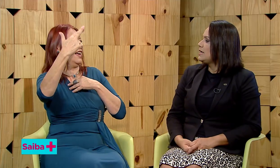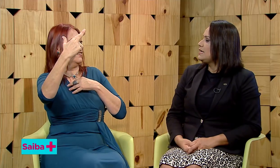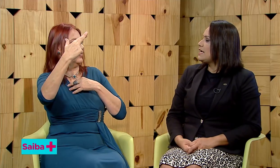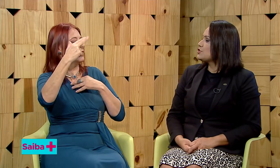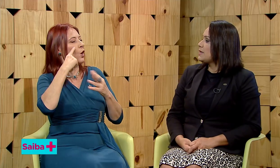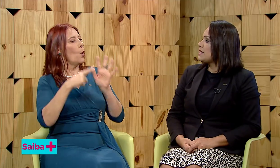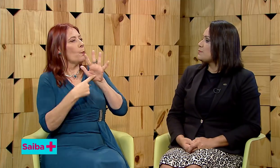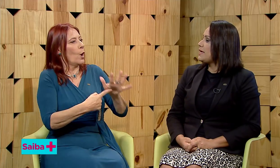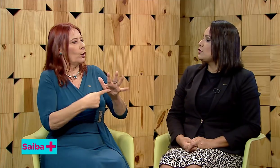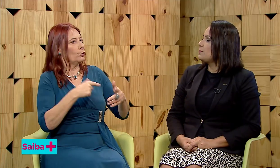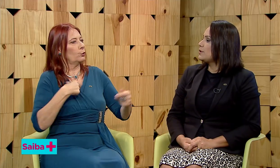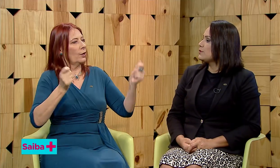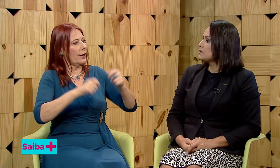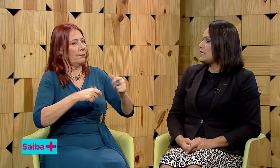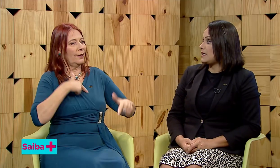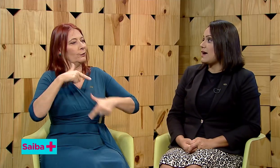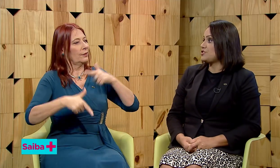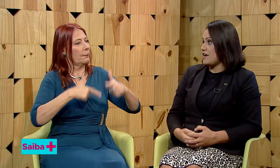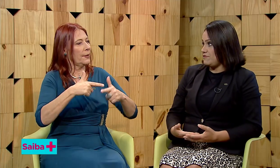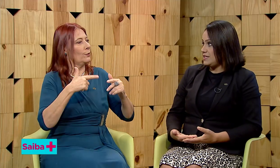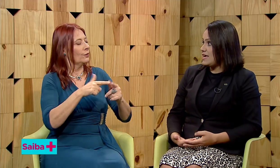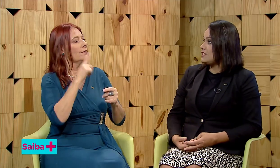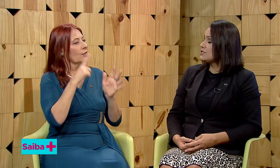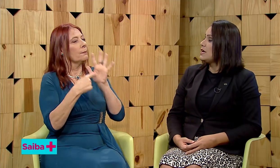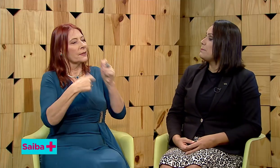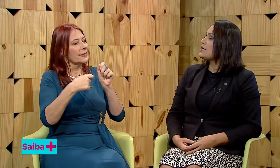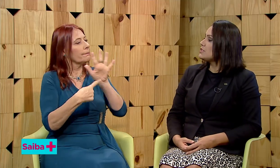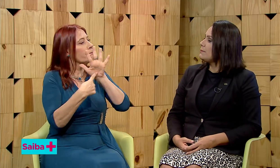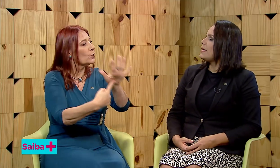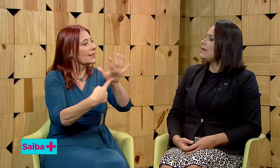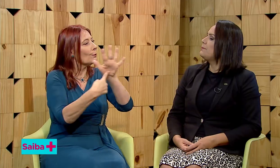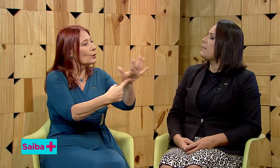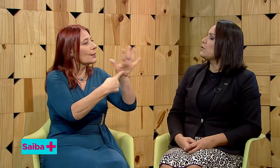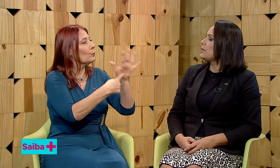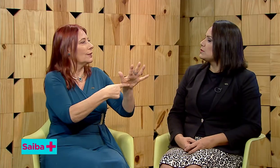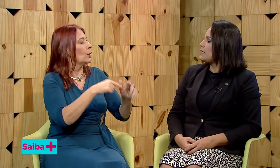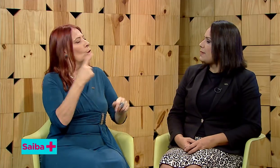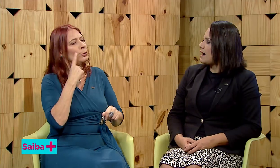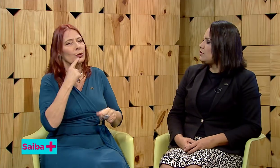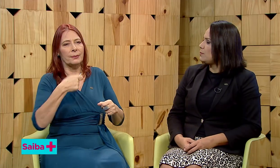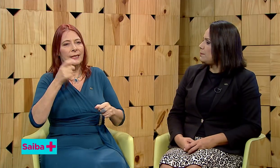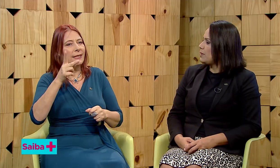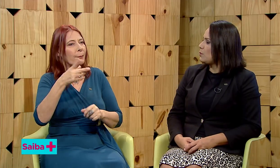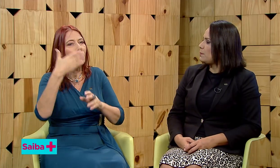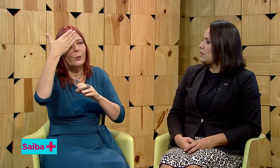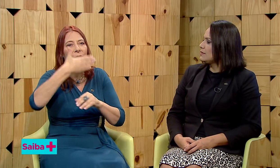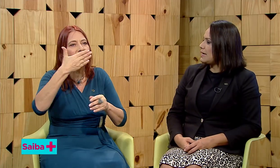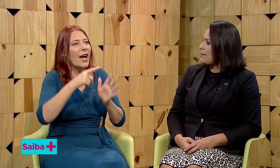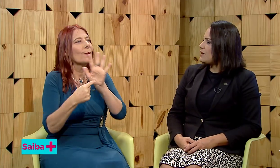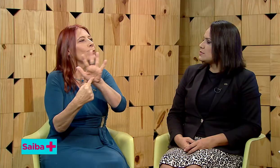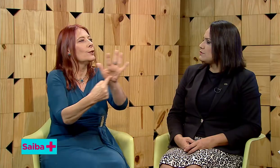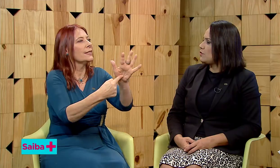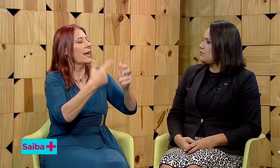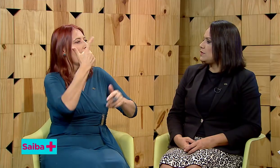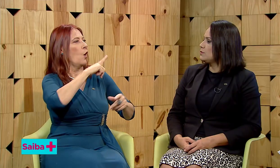E eles me respeitam por eu ser a chefe deles, mas também pelo meu trabalho, pelo trabalho desenvolvido.